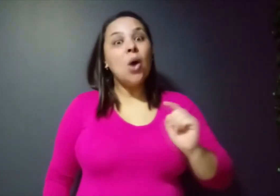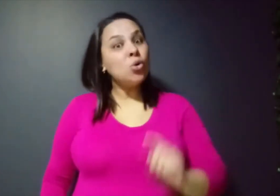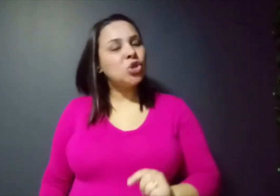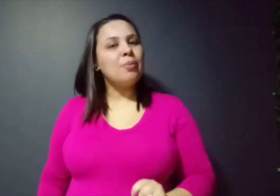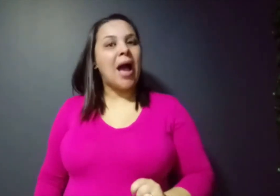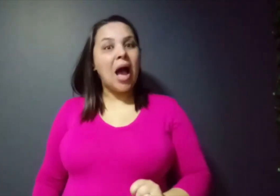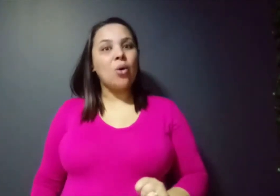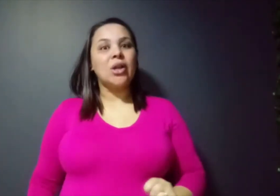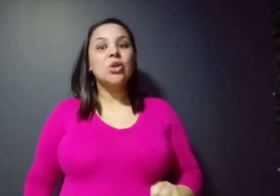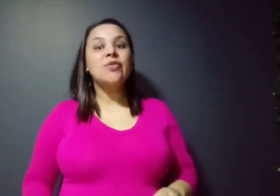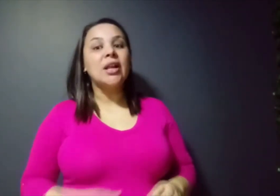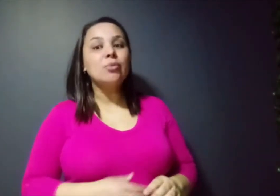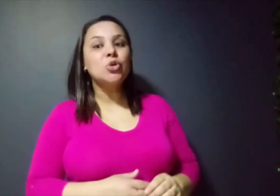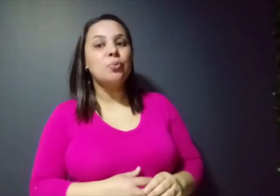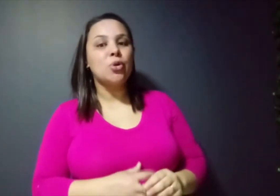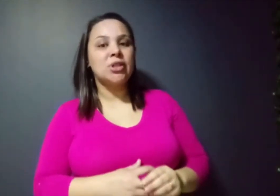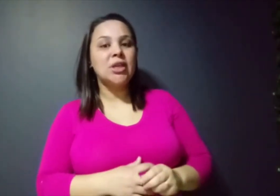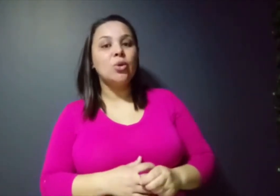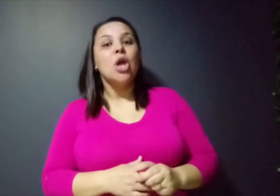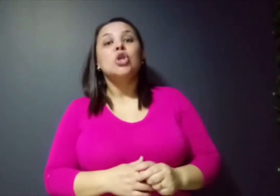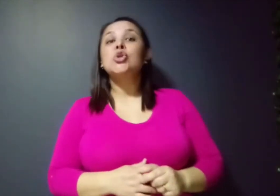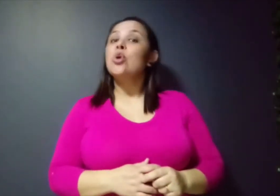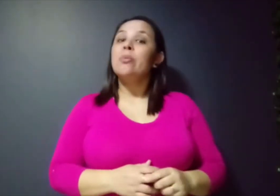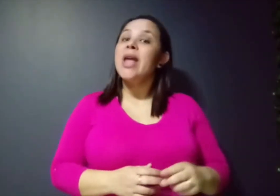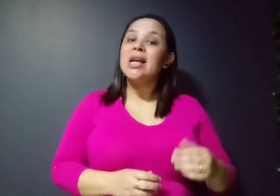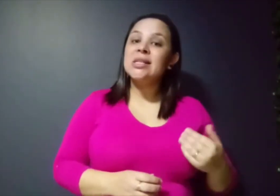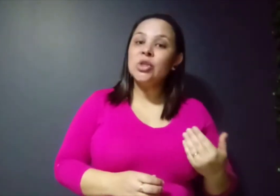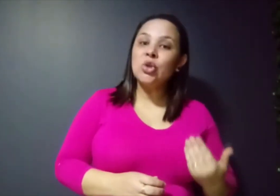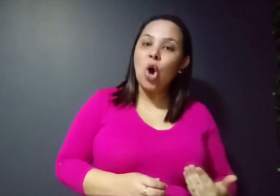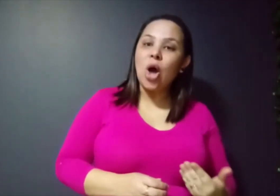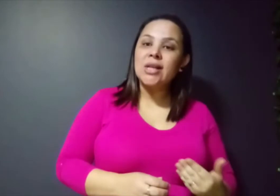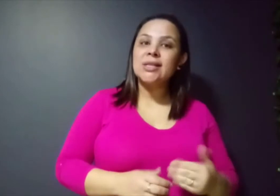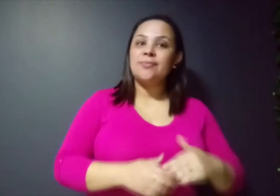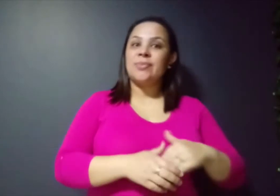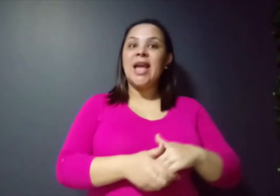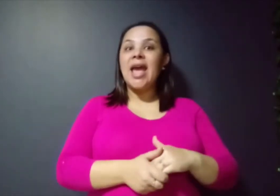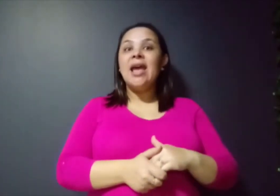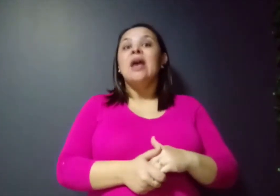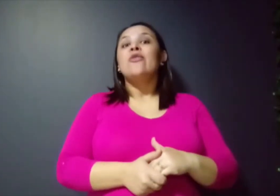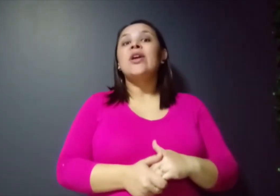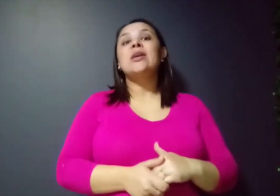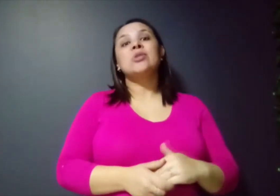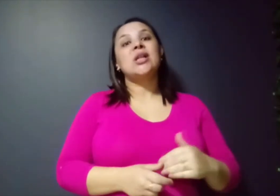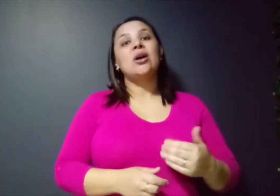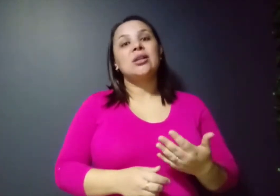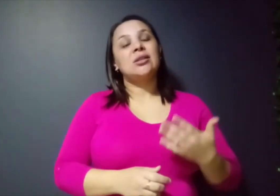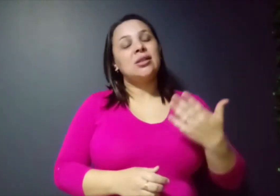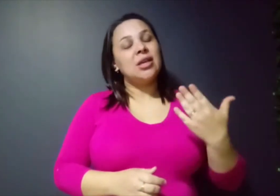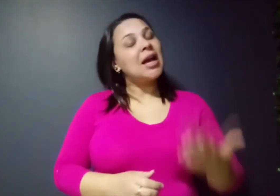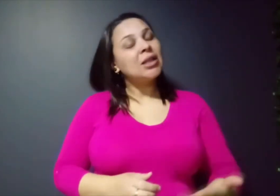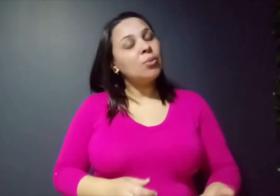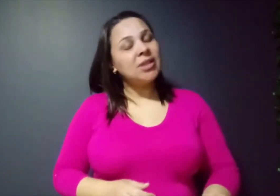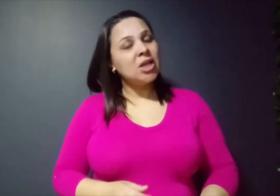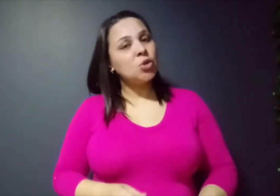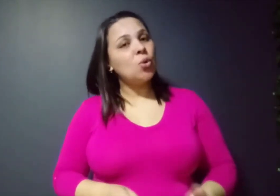última aula nós falamos um pouquinho sobre as escolas, falamos que cada uma tem a sua